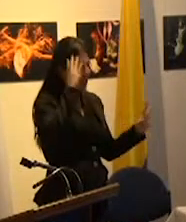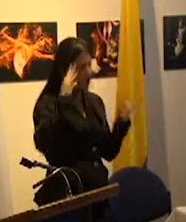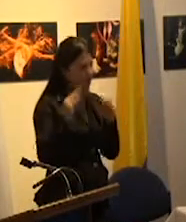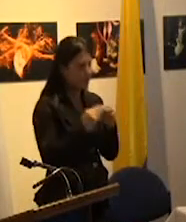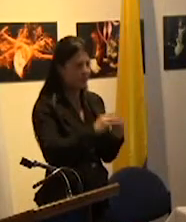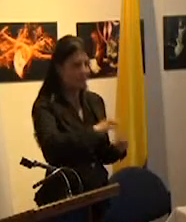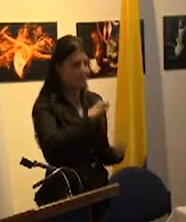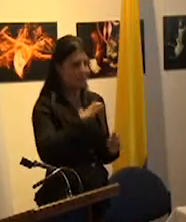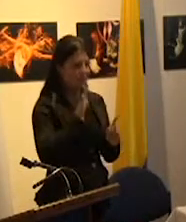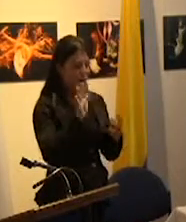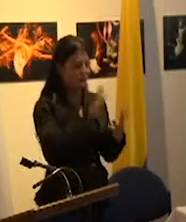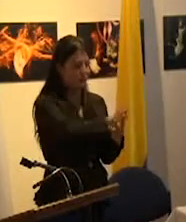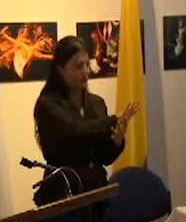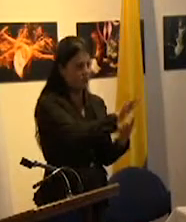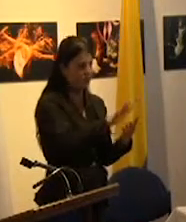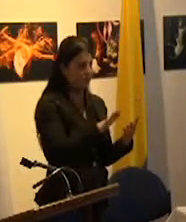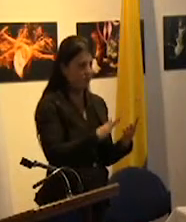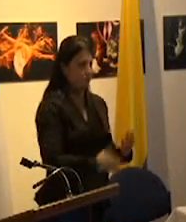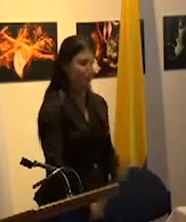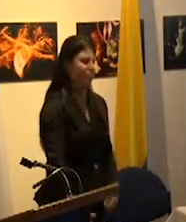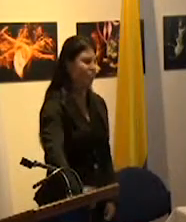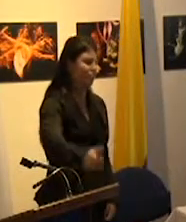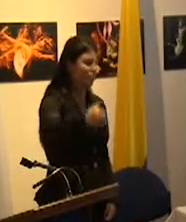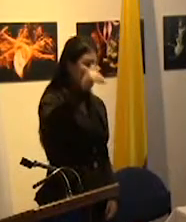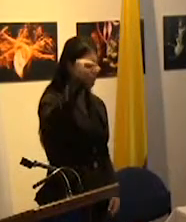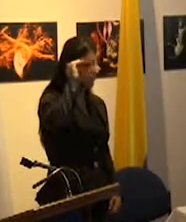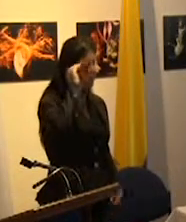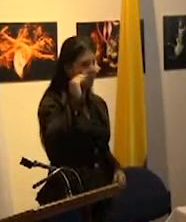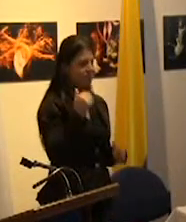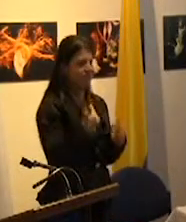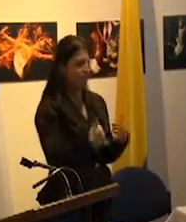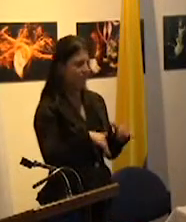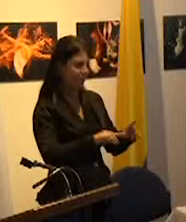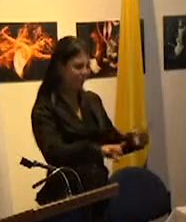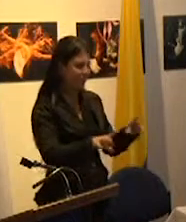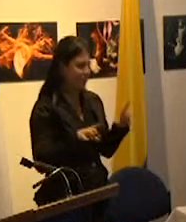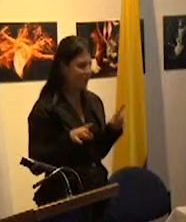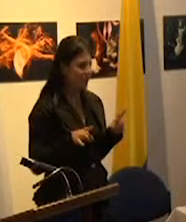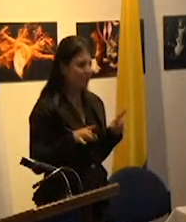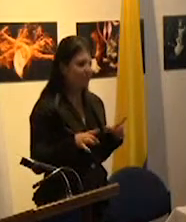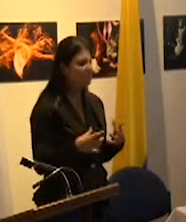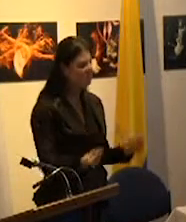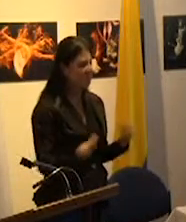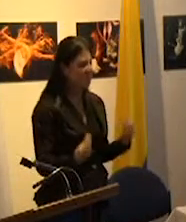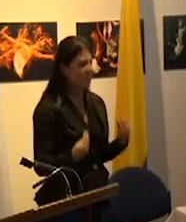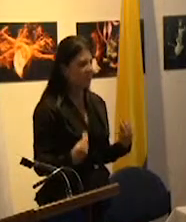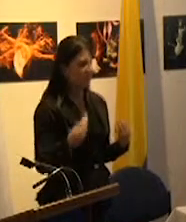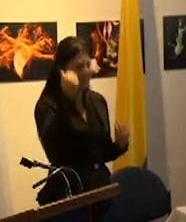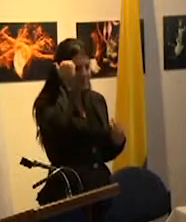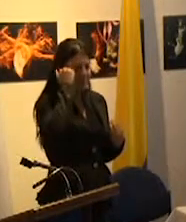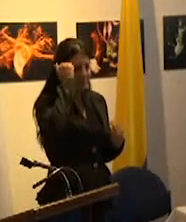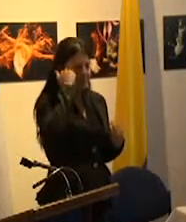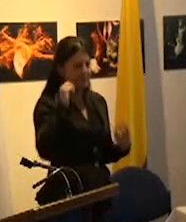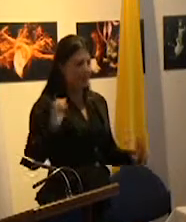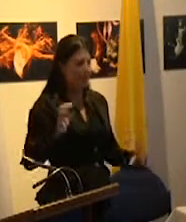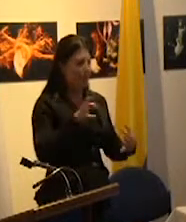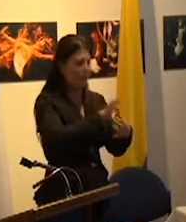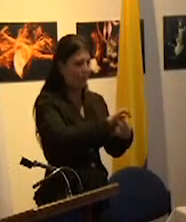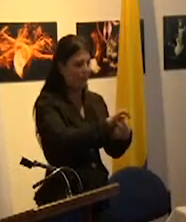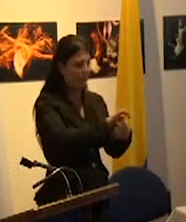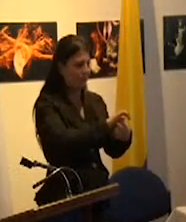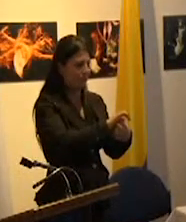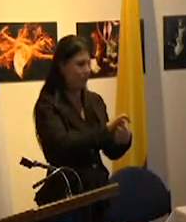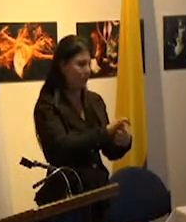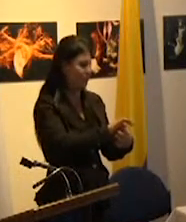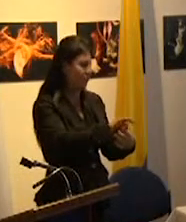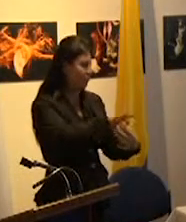de modo que esa singularidad los una al conjunto en lugar de separarlos